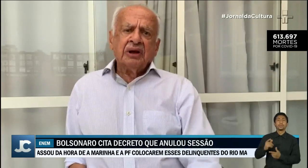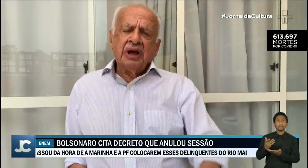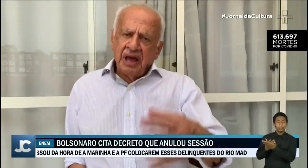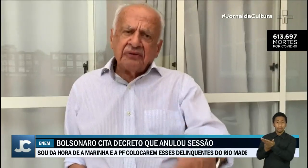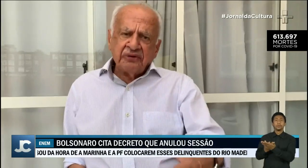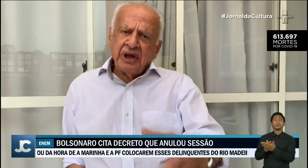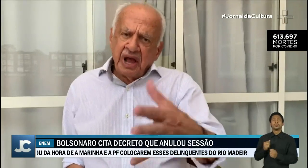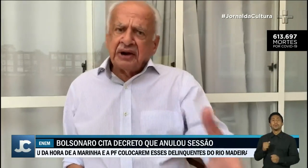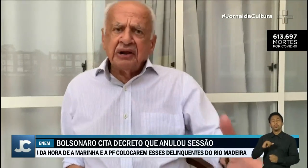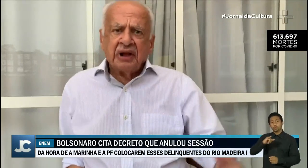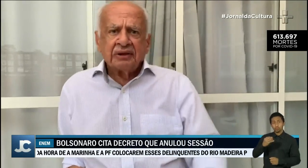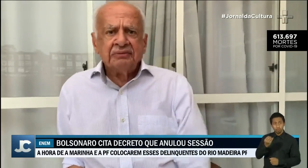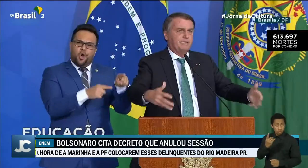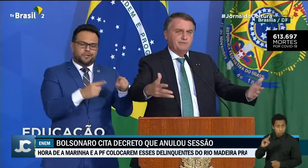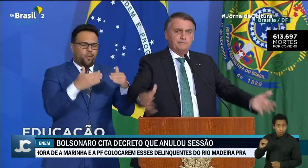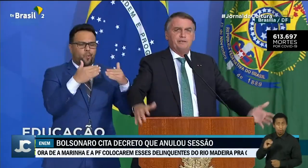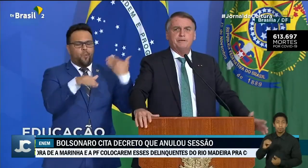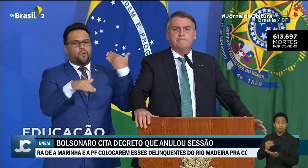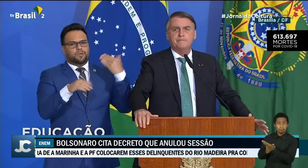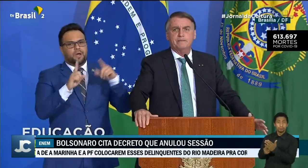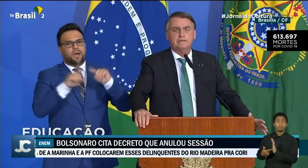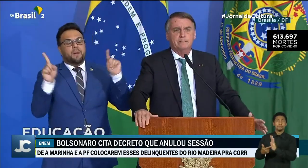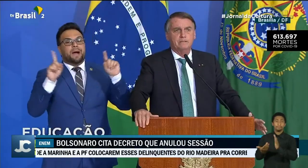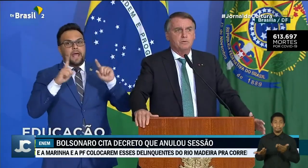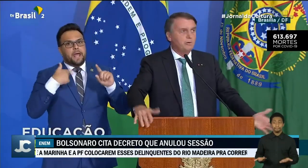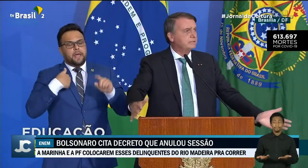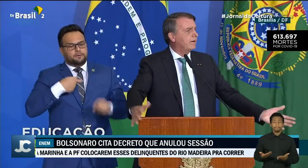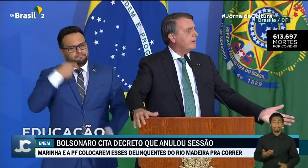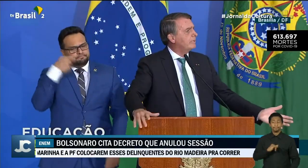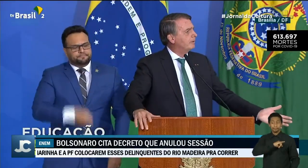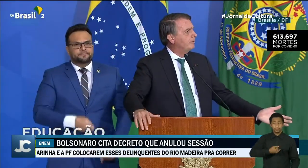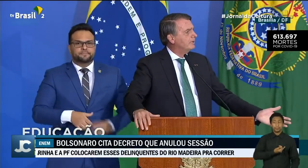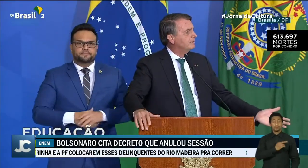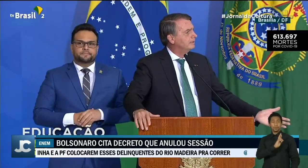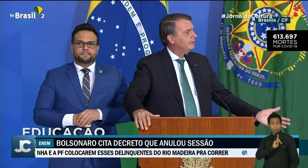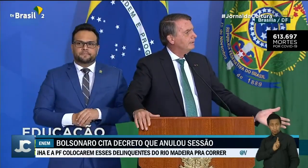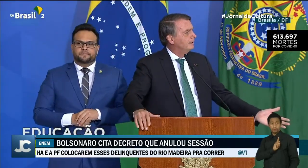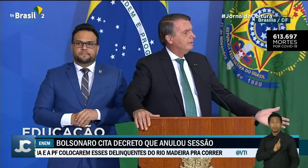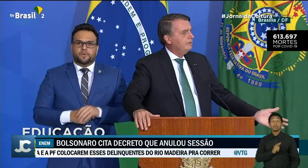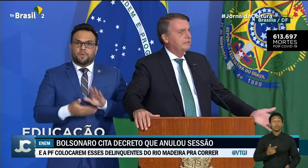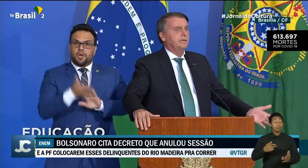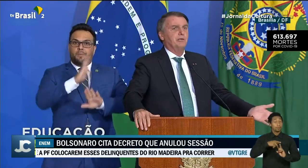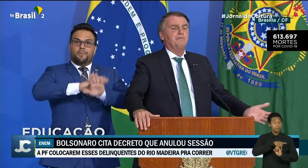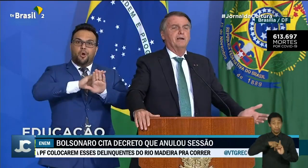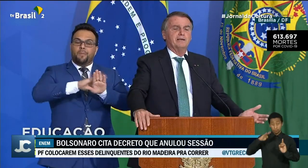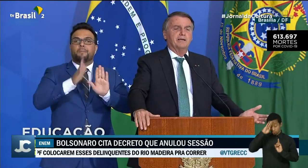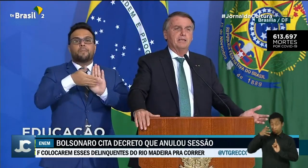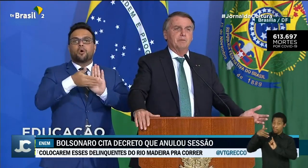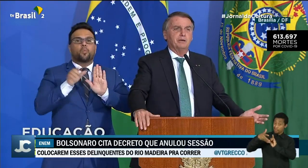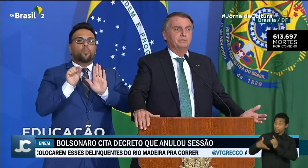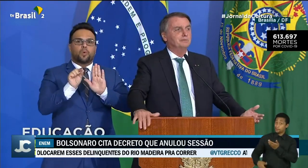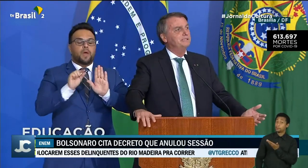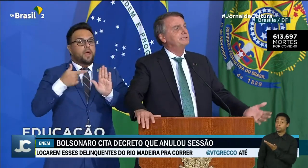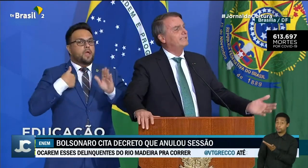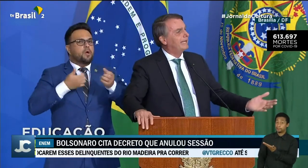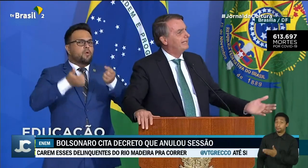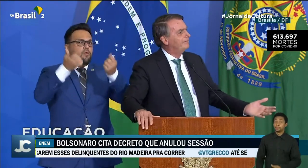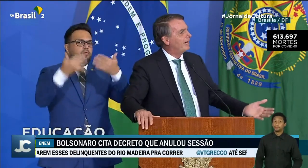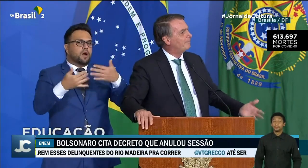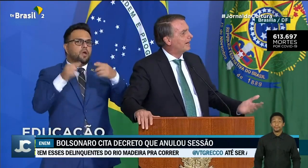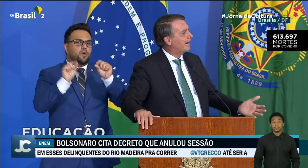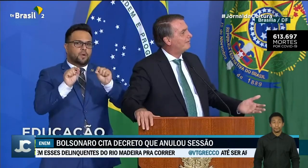Mouradrado. Essa é a realidade. Bolsonaro defendeu a legalidade da sessão do Congresso. O que eu falei naquele momento?